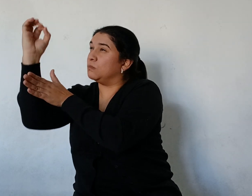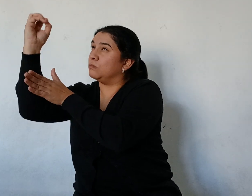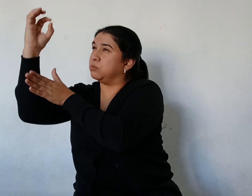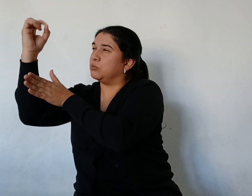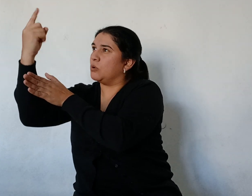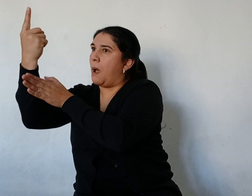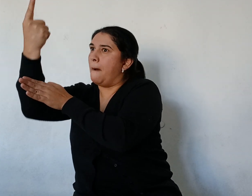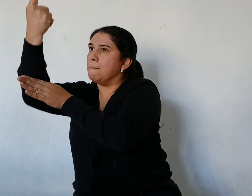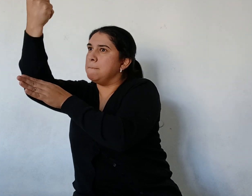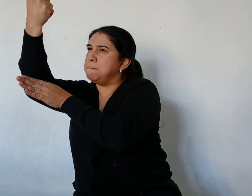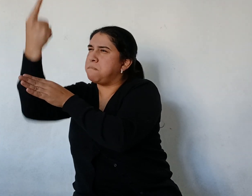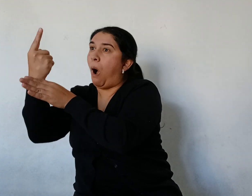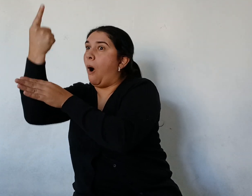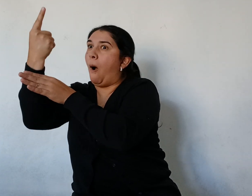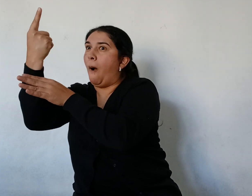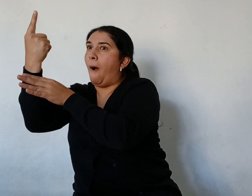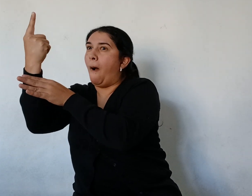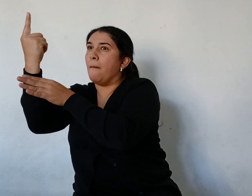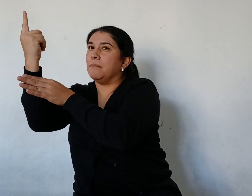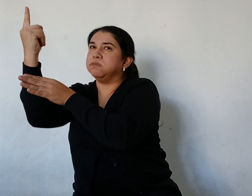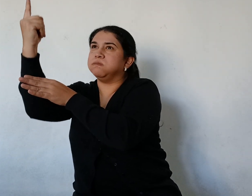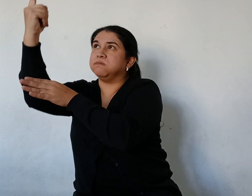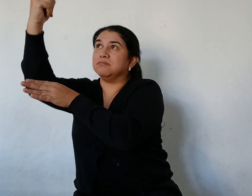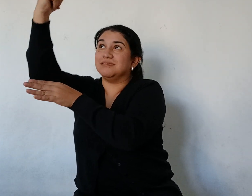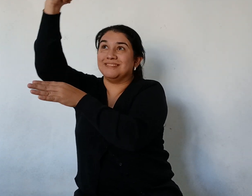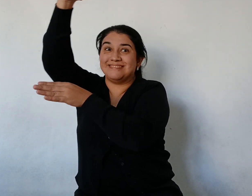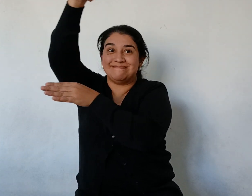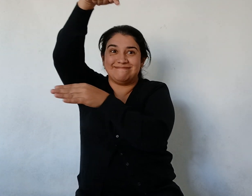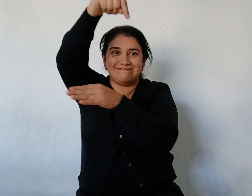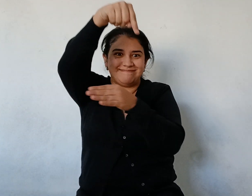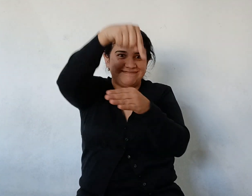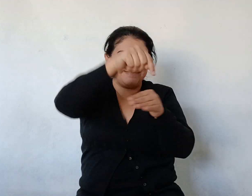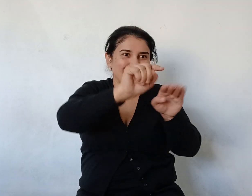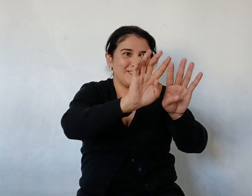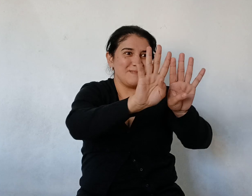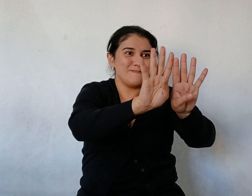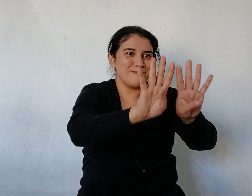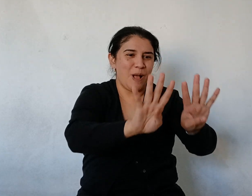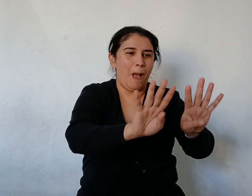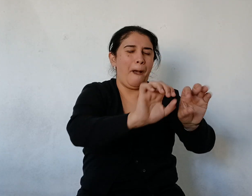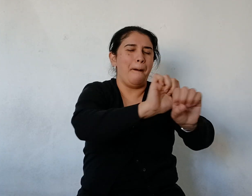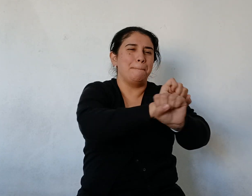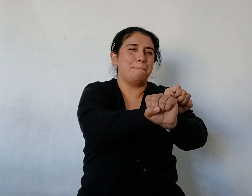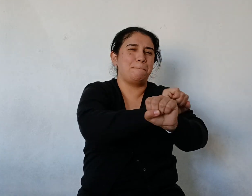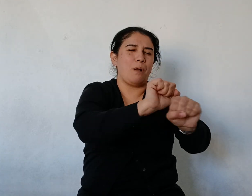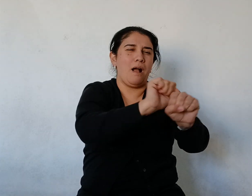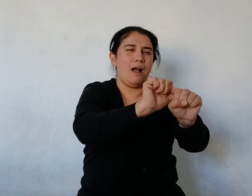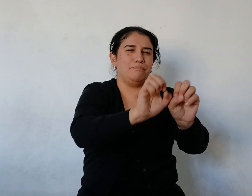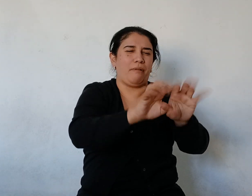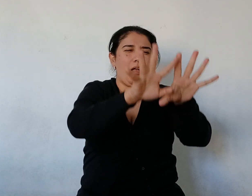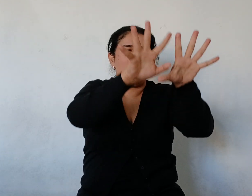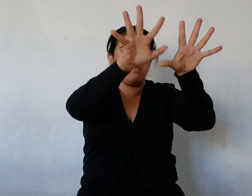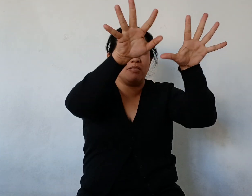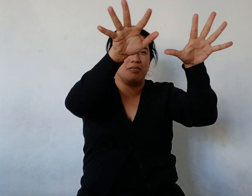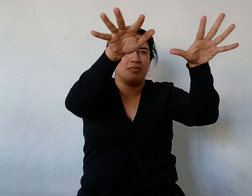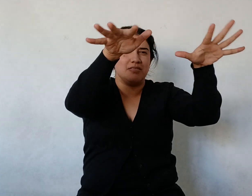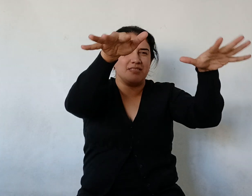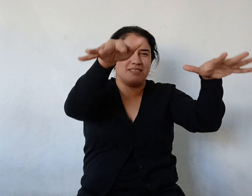medio del buque Porque esta vez había tirado con granada La granada reventó contra los cocos Hizo saltar